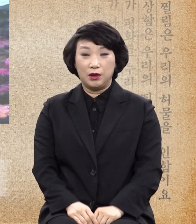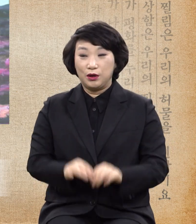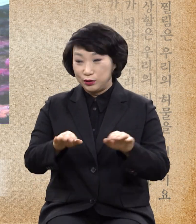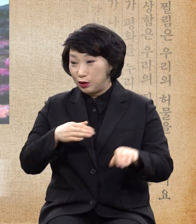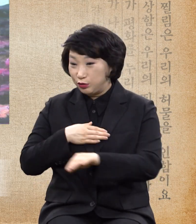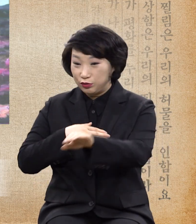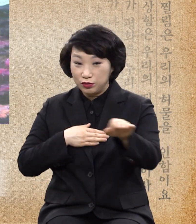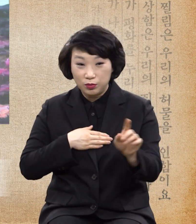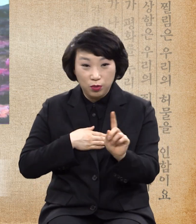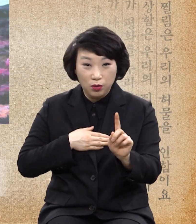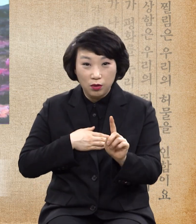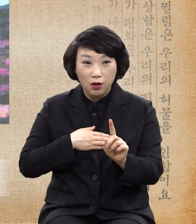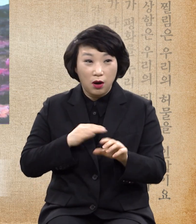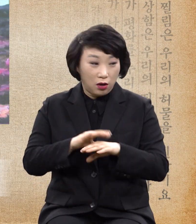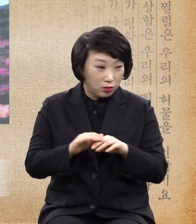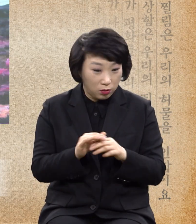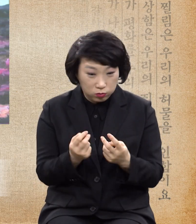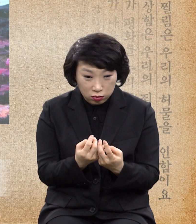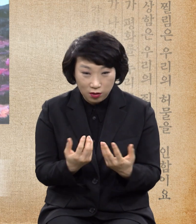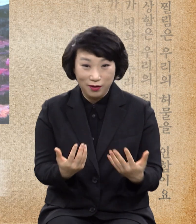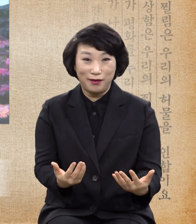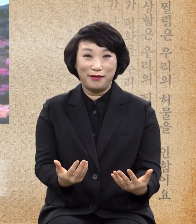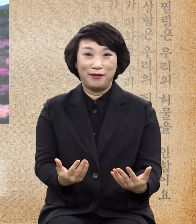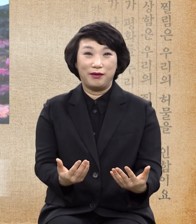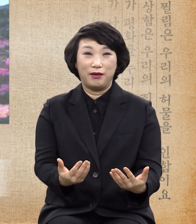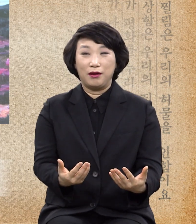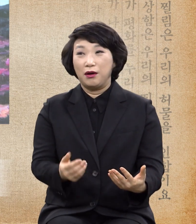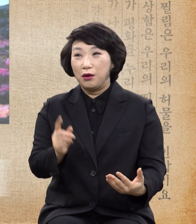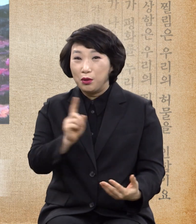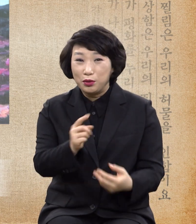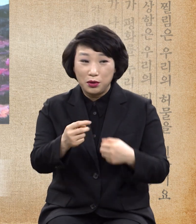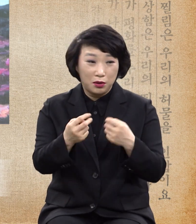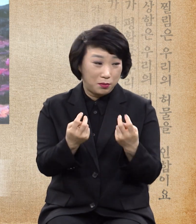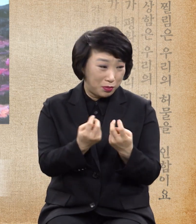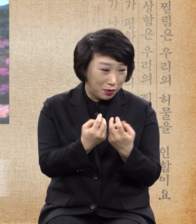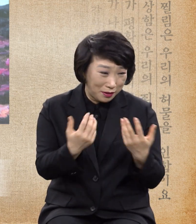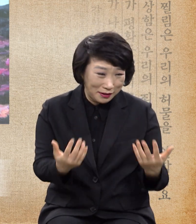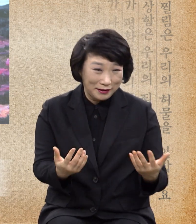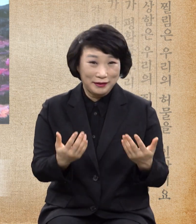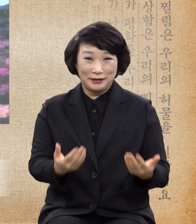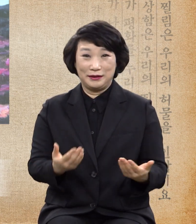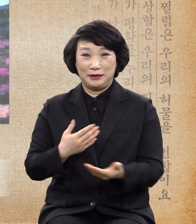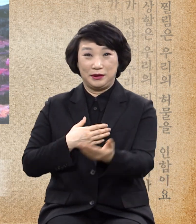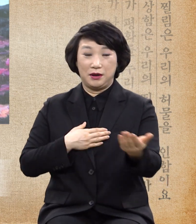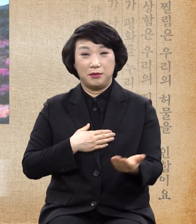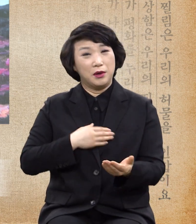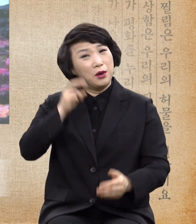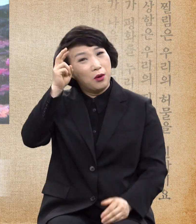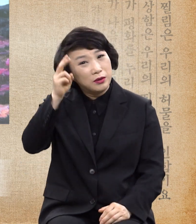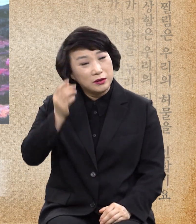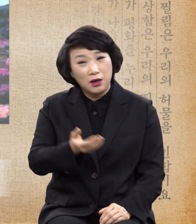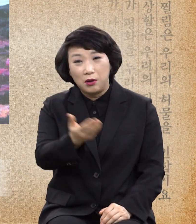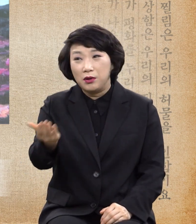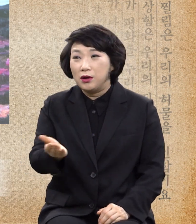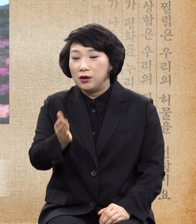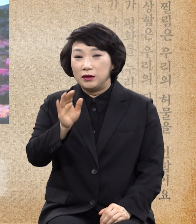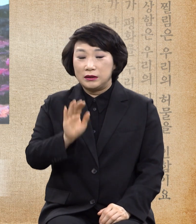해결할 길이 없어요. 어떤 방법도 없어요. 여러분 혹시 그런 분이 계속